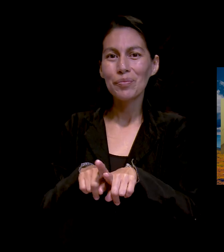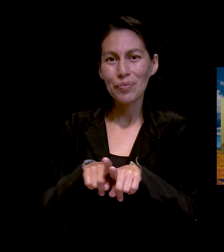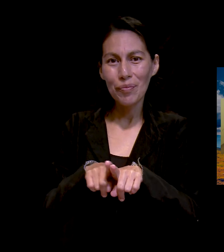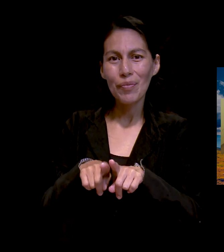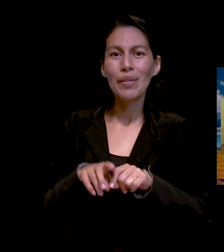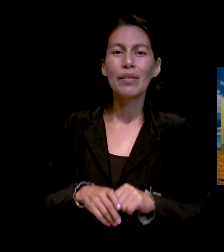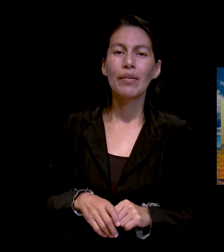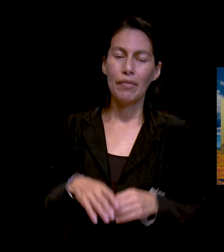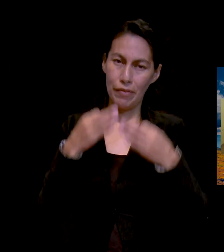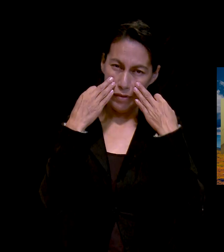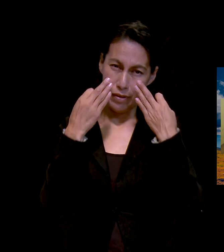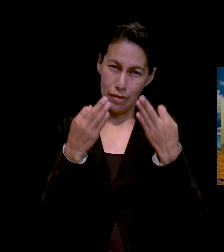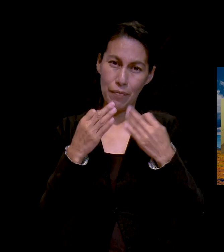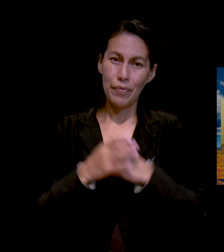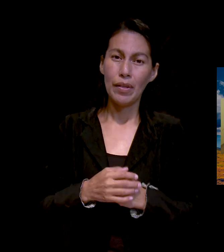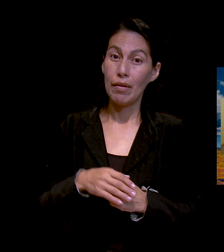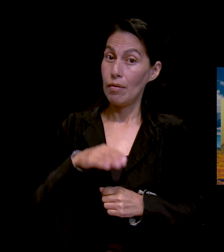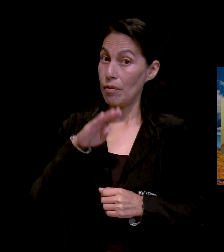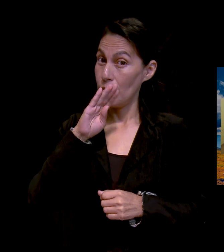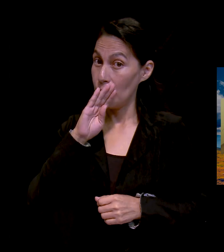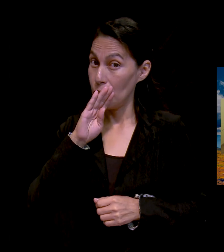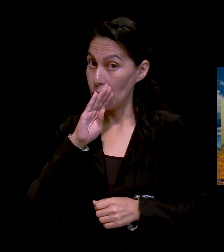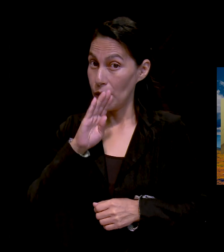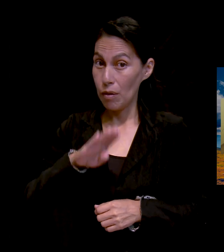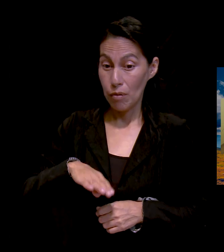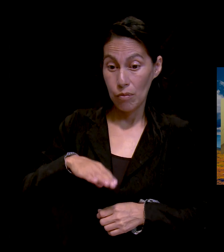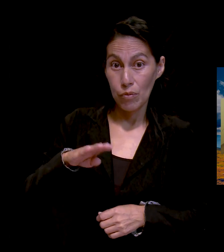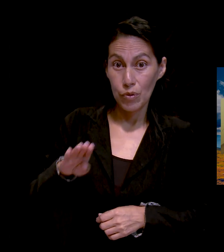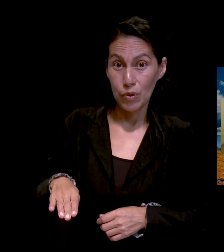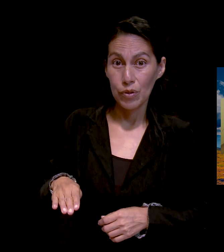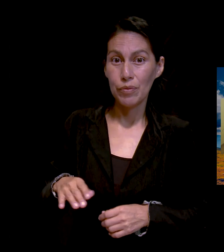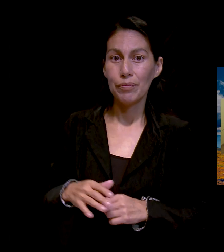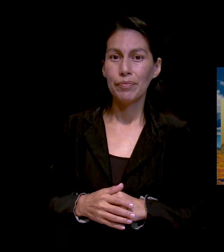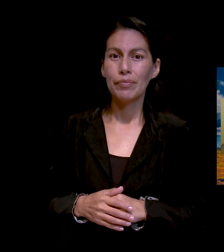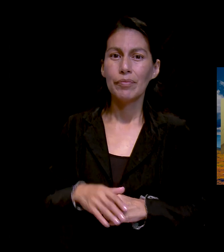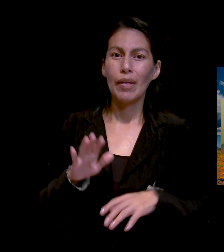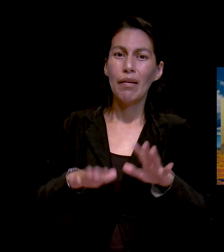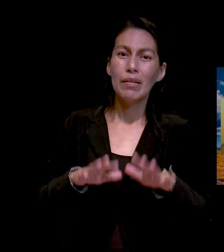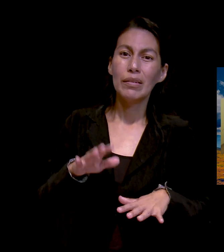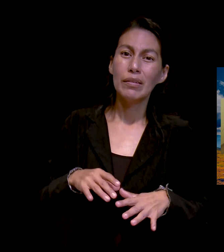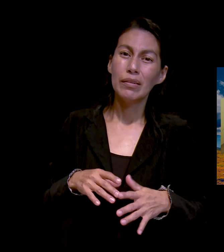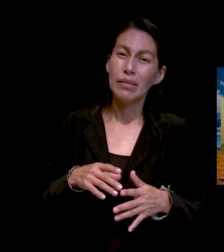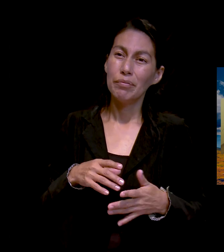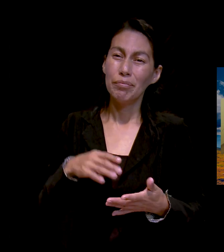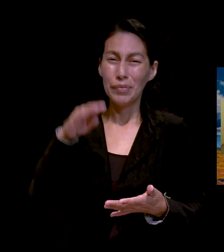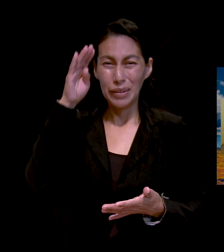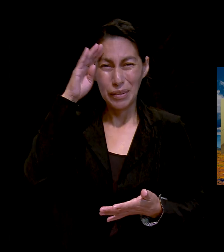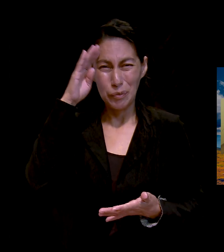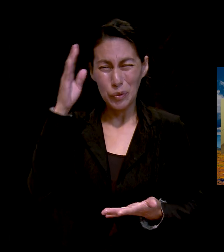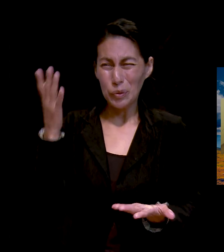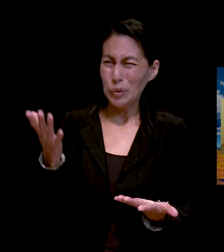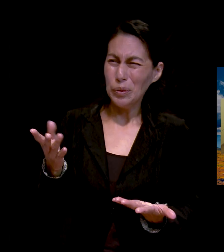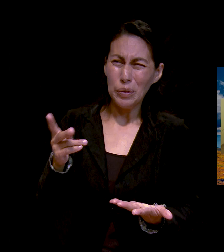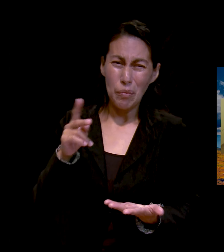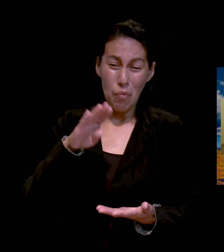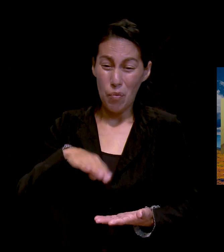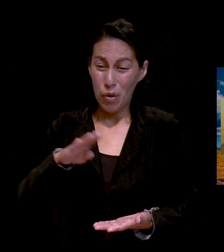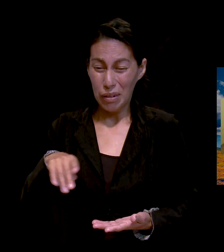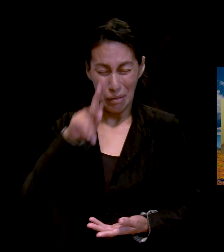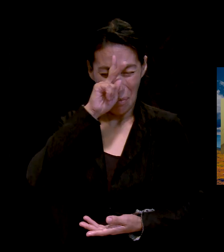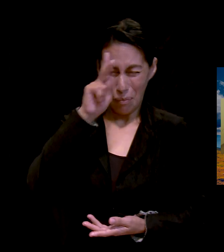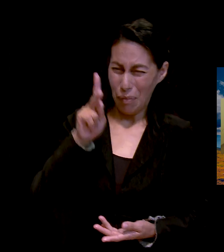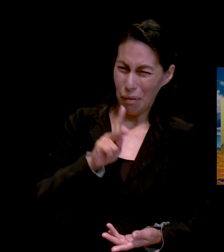mamá, hubo cosas, hay veces decimos, ¡ay, la muerte, una tragedia! Pero algunos de mis hermanos